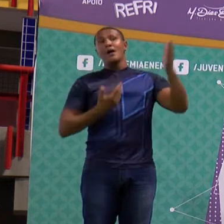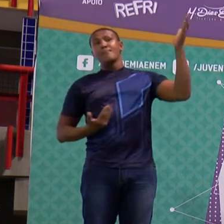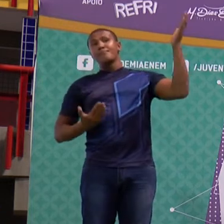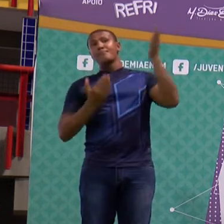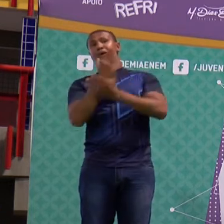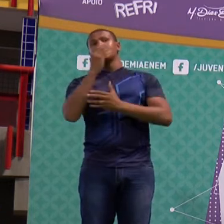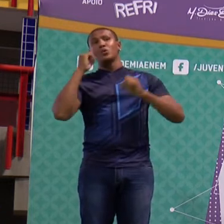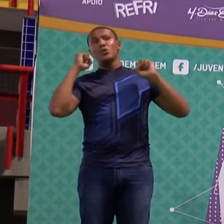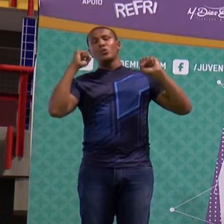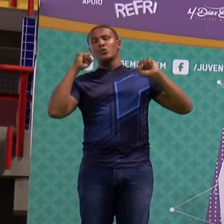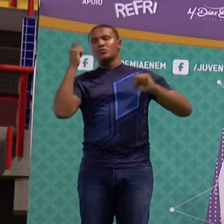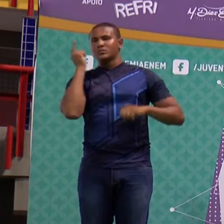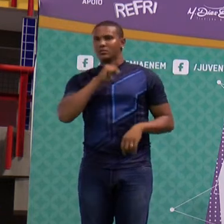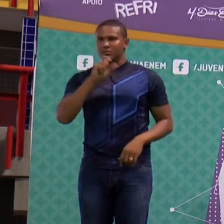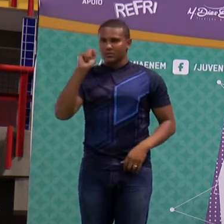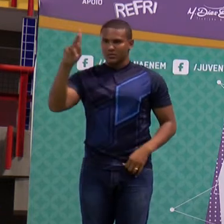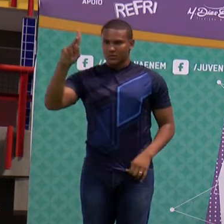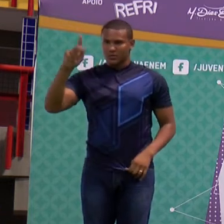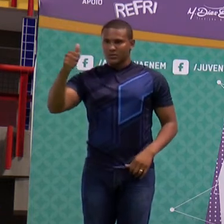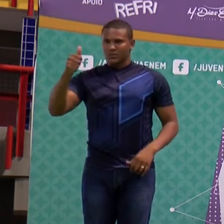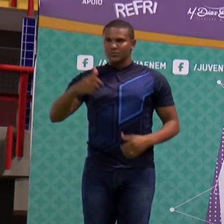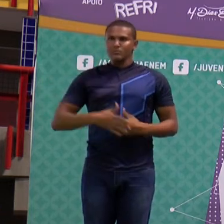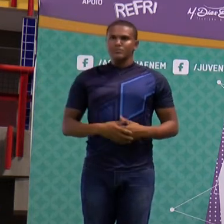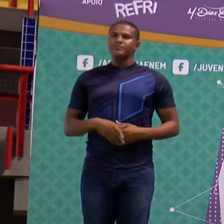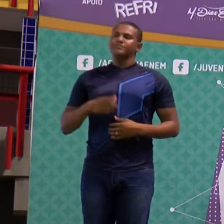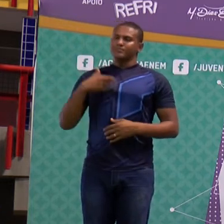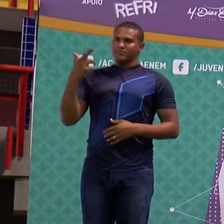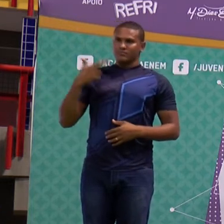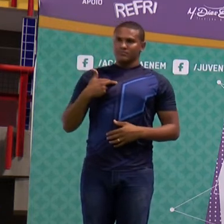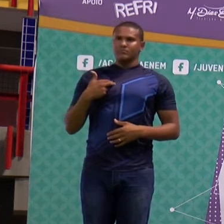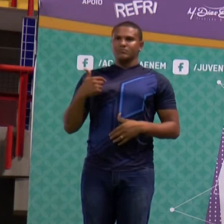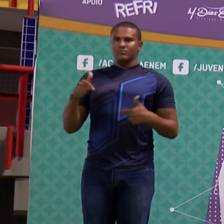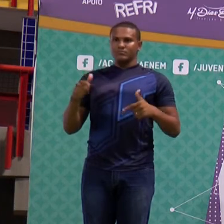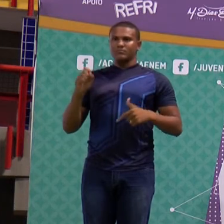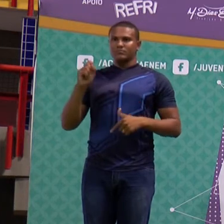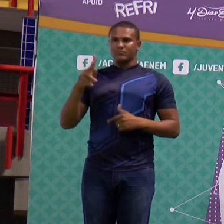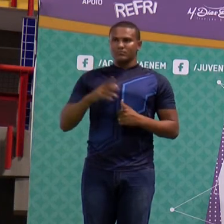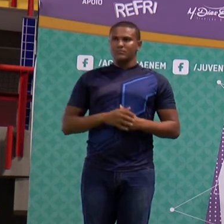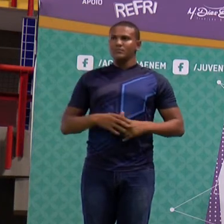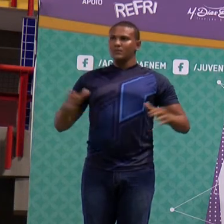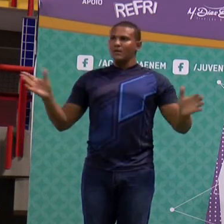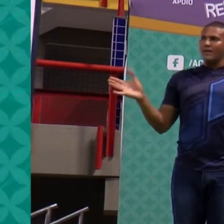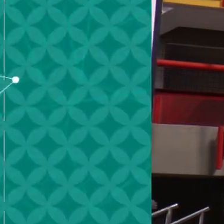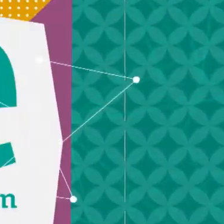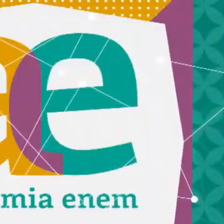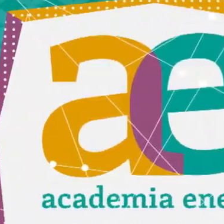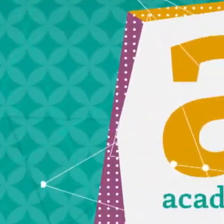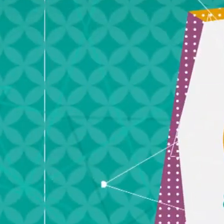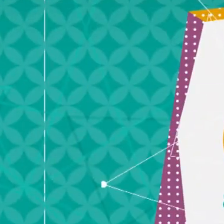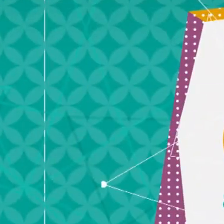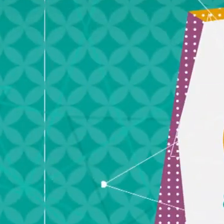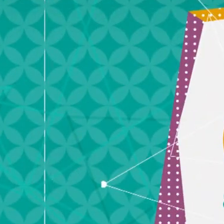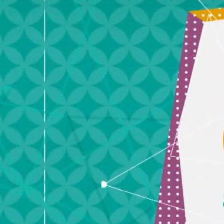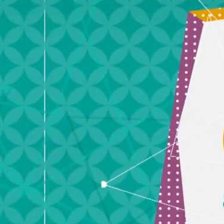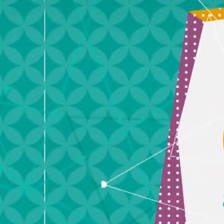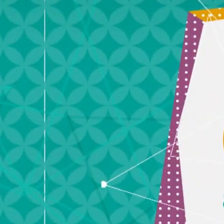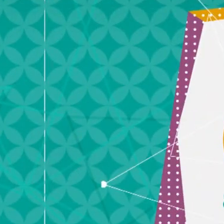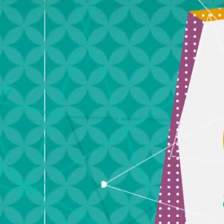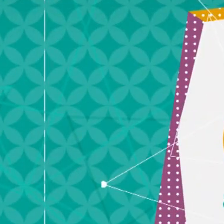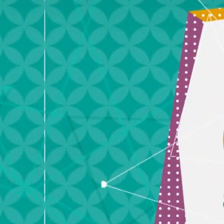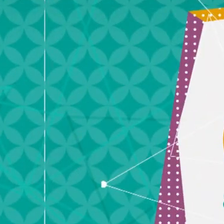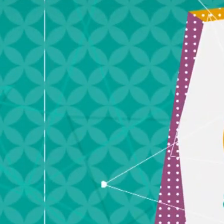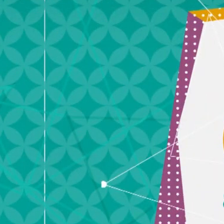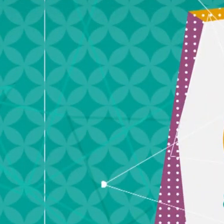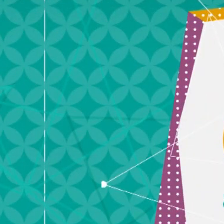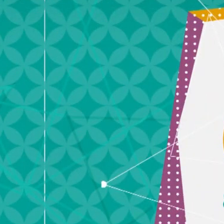fica muito feliz com esse resultado isso é muito importante para o nosso trabalho obrigado uma boa noite um abraço grande para vocês aí